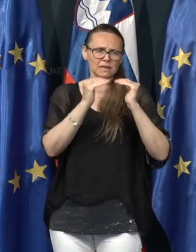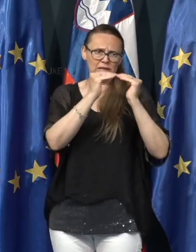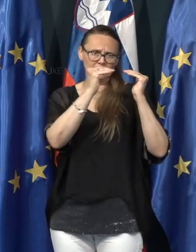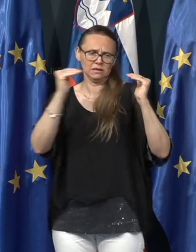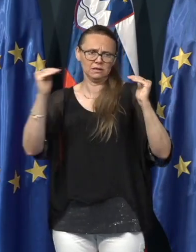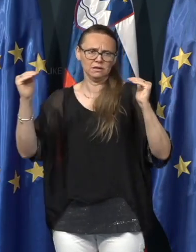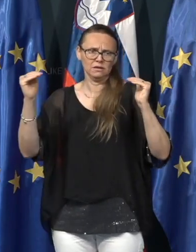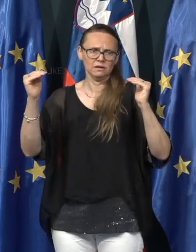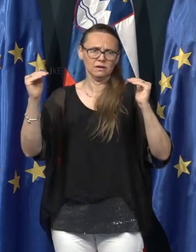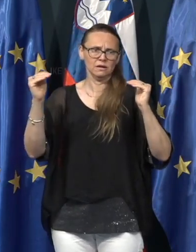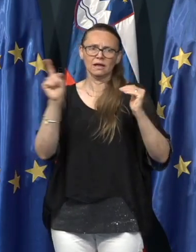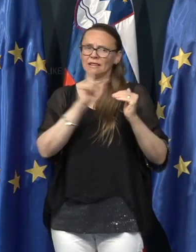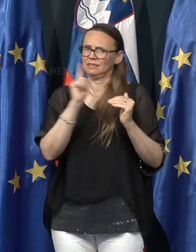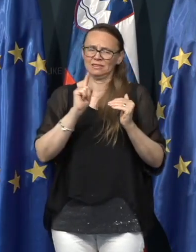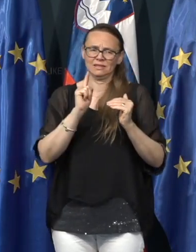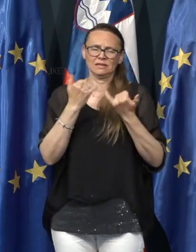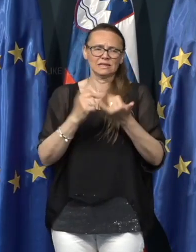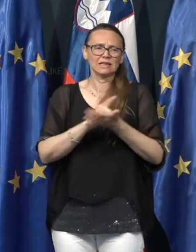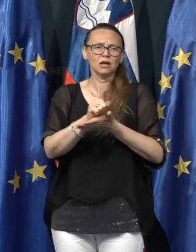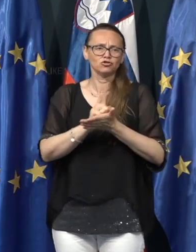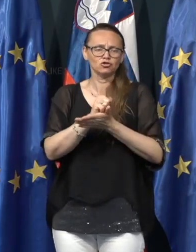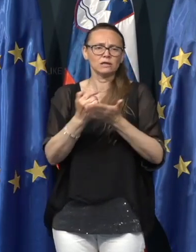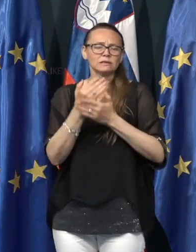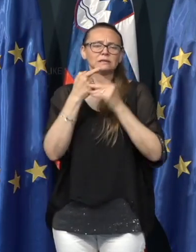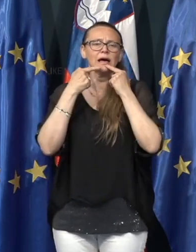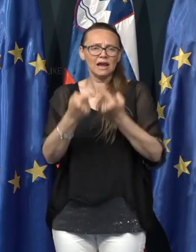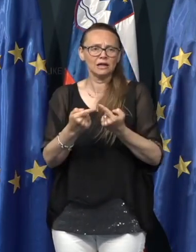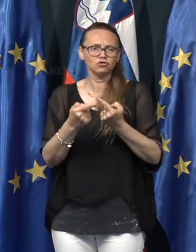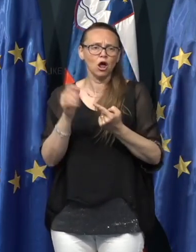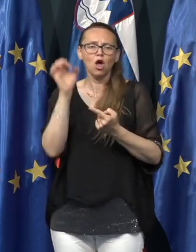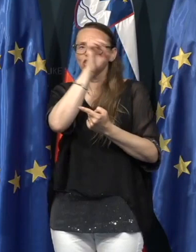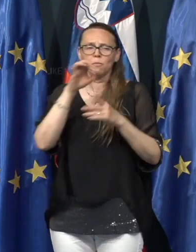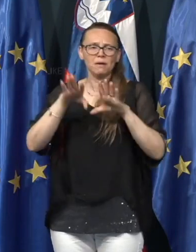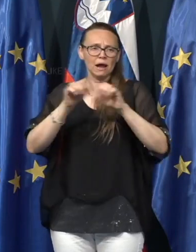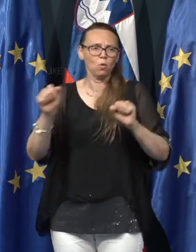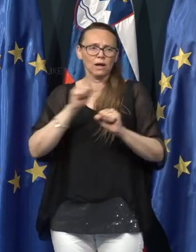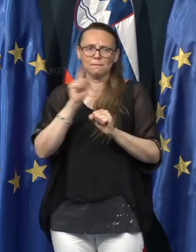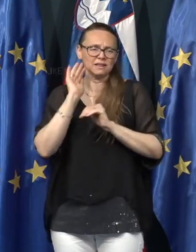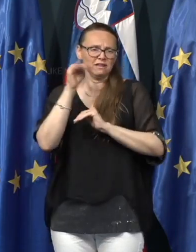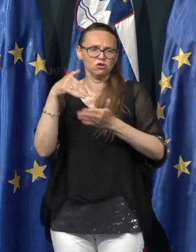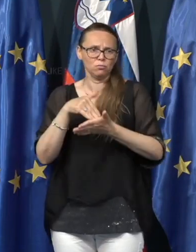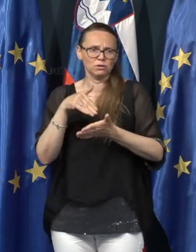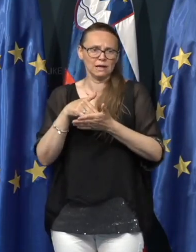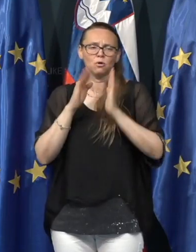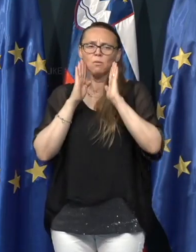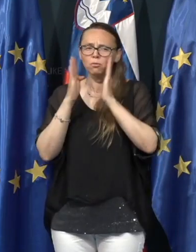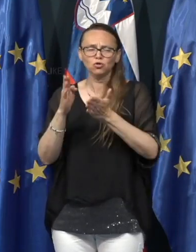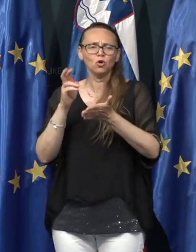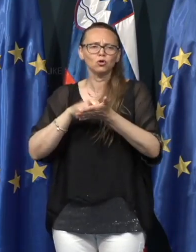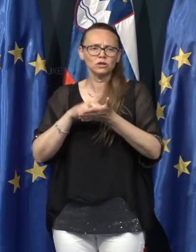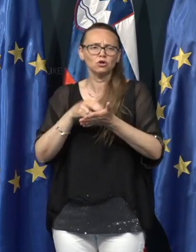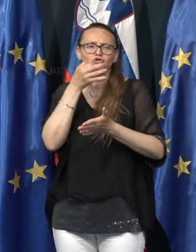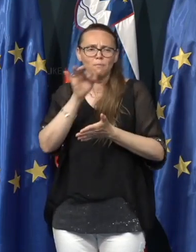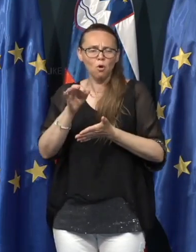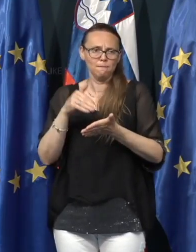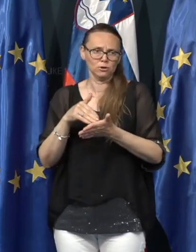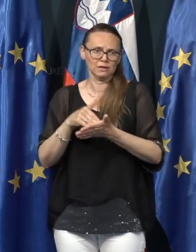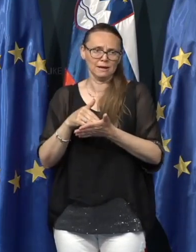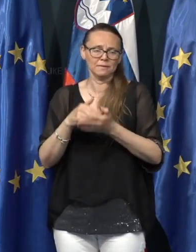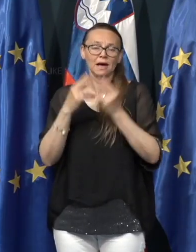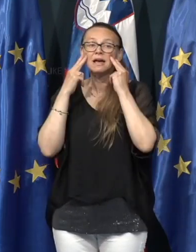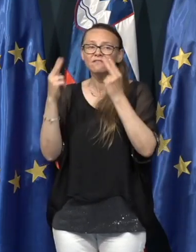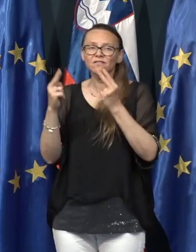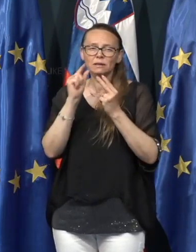Apsolutno ni nula, ni čas za nobenega ukrepa ni več potrebnega. Pozornost je še toliko bolj potrebna.